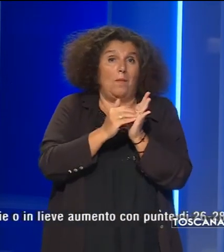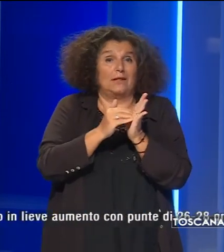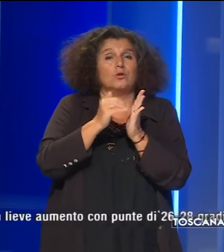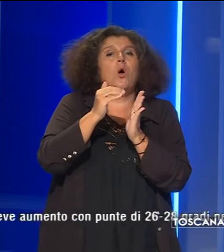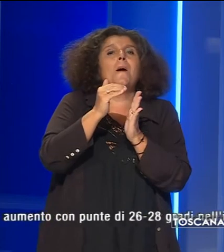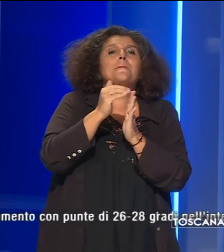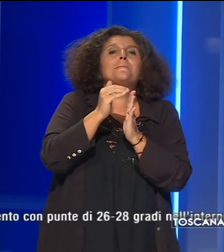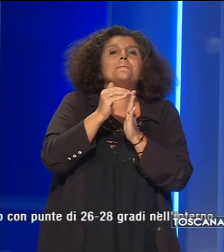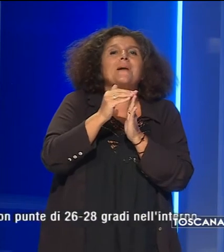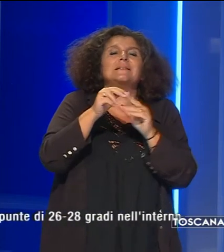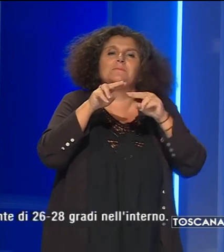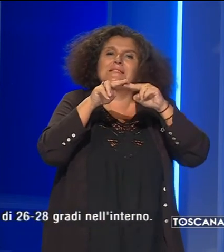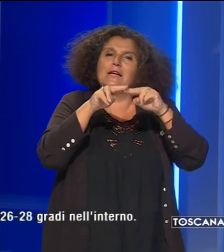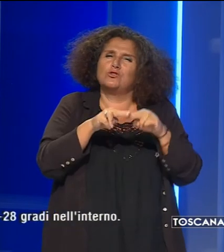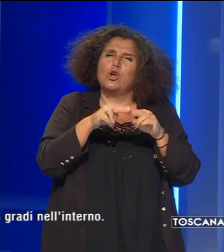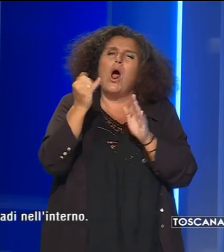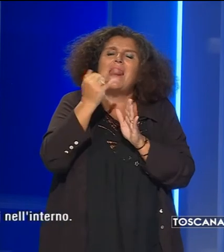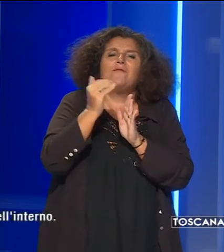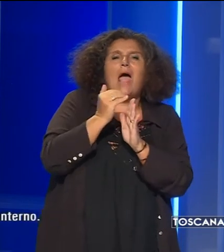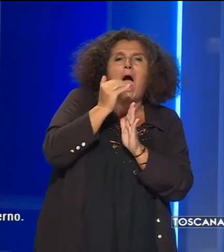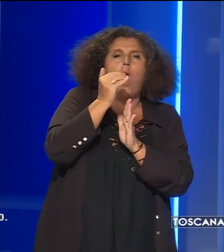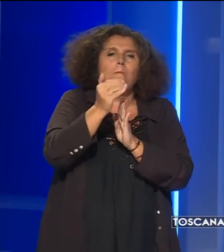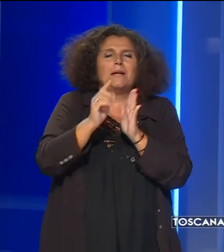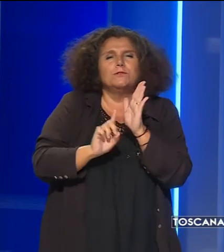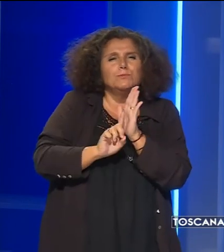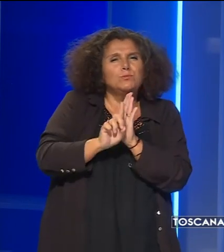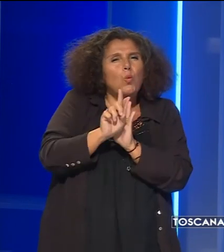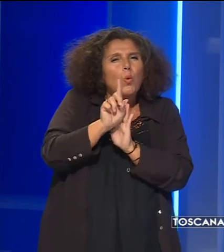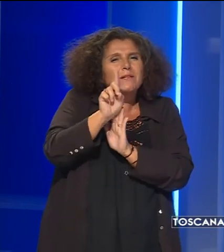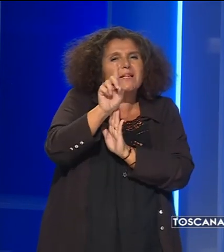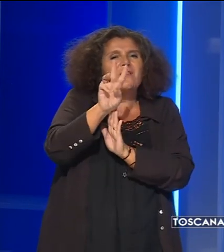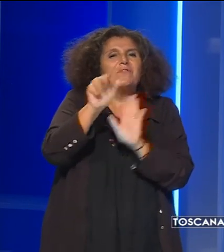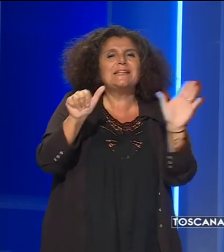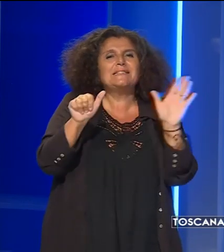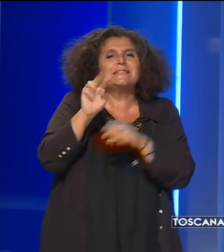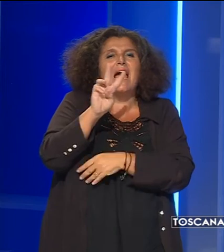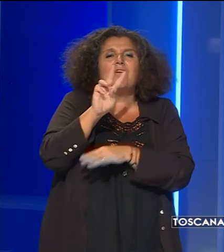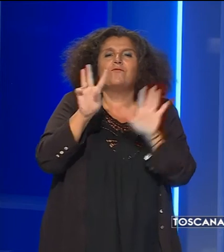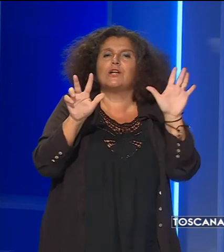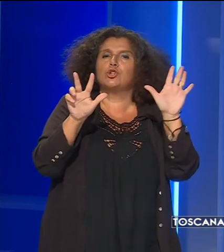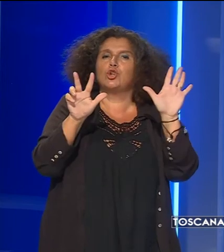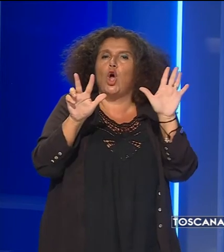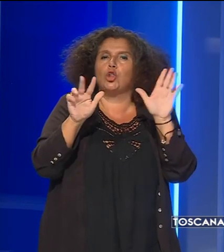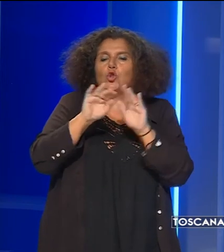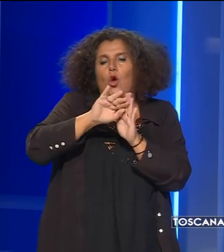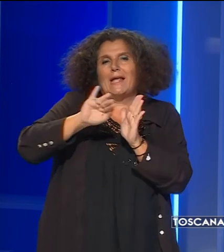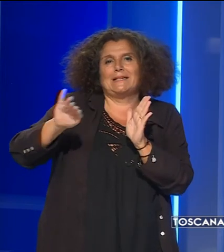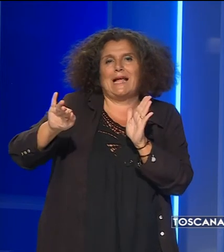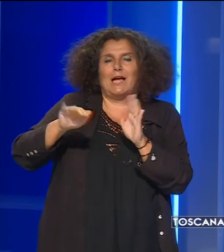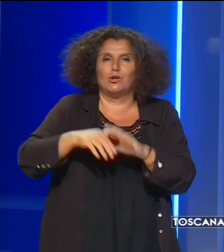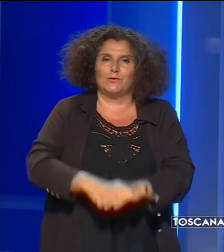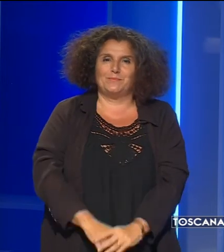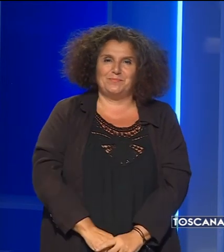massime stazionarie o in lieve aumento con punte di 26-28 gradi nell'interno